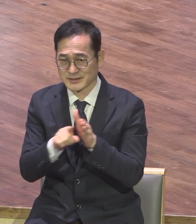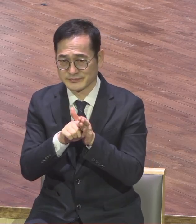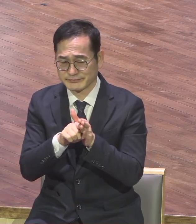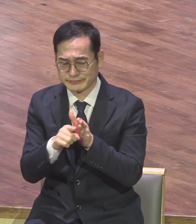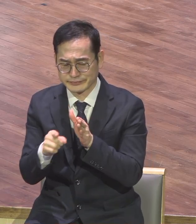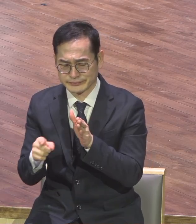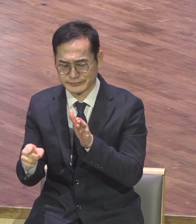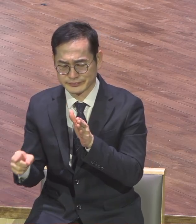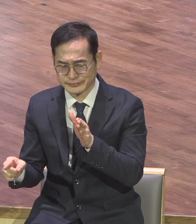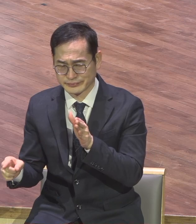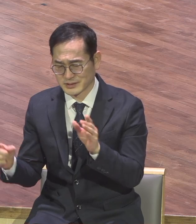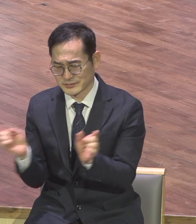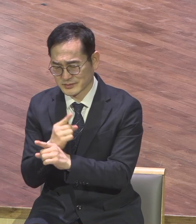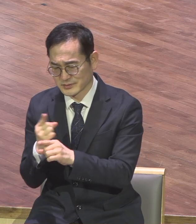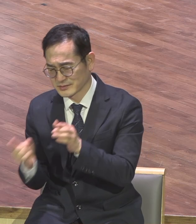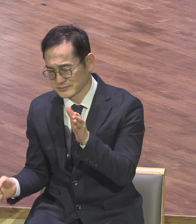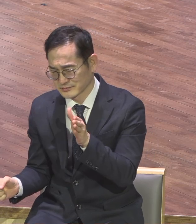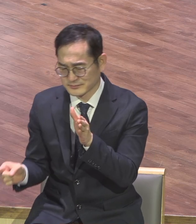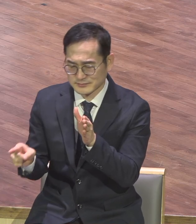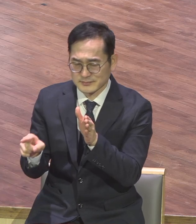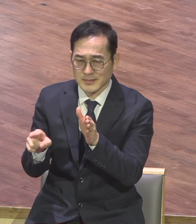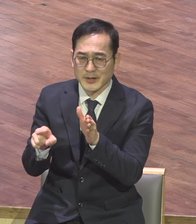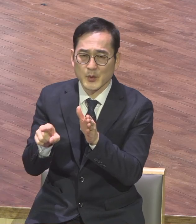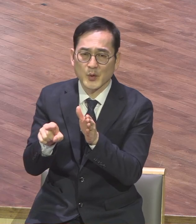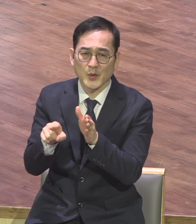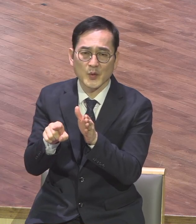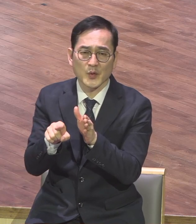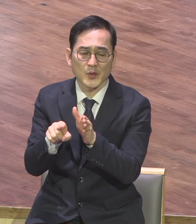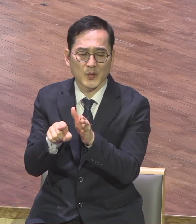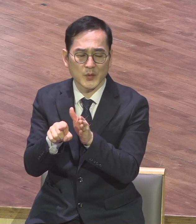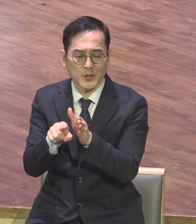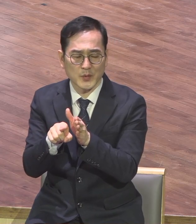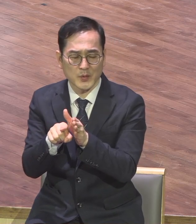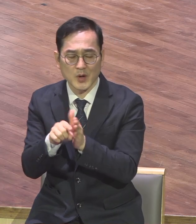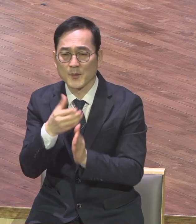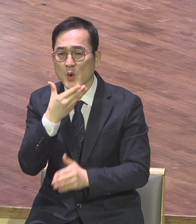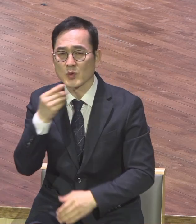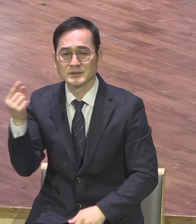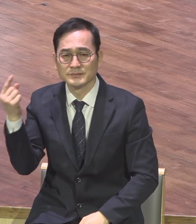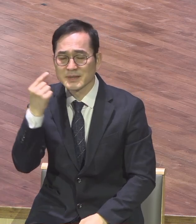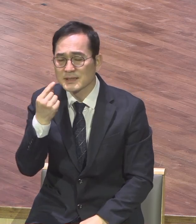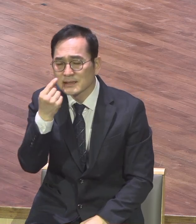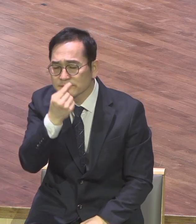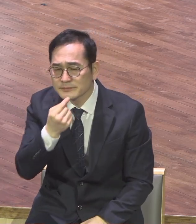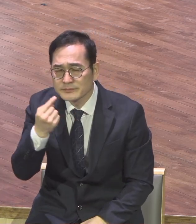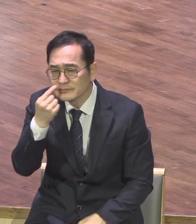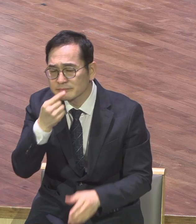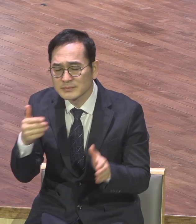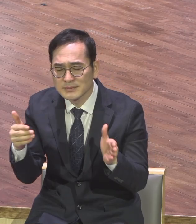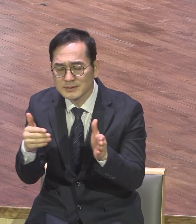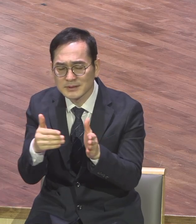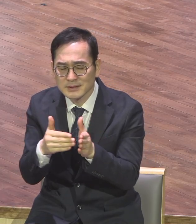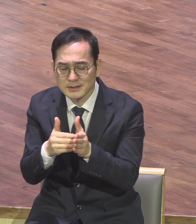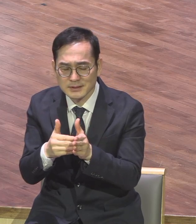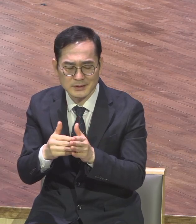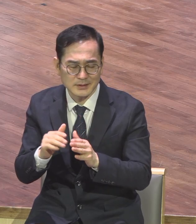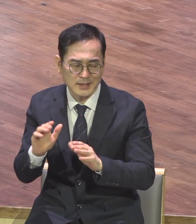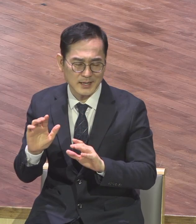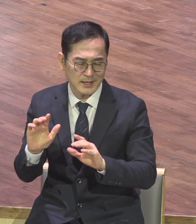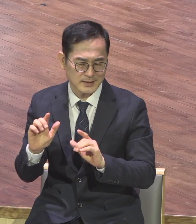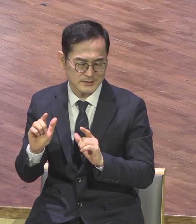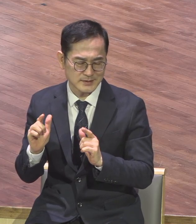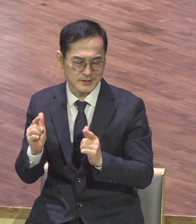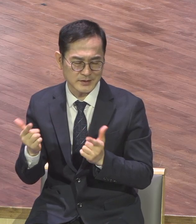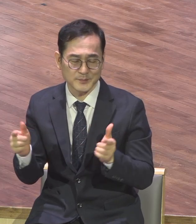아리라니